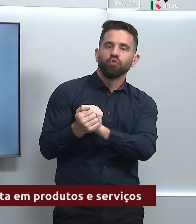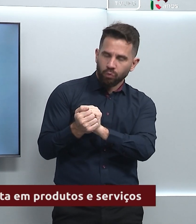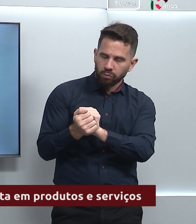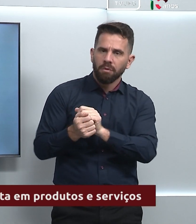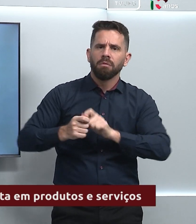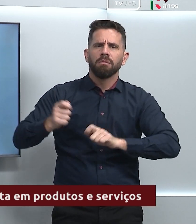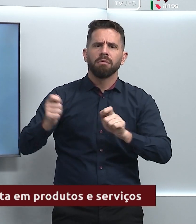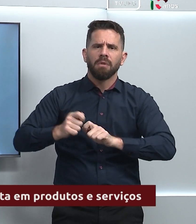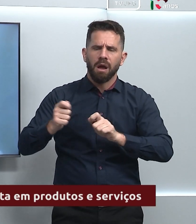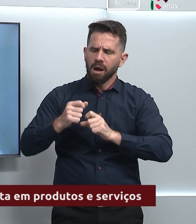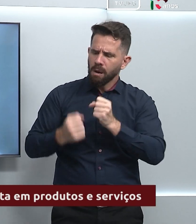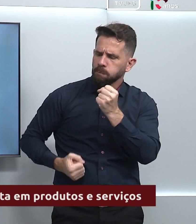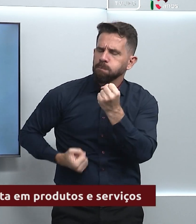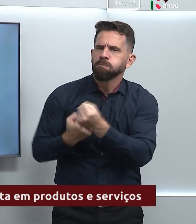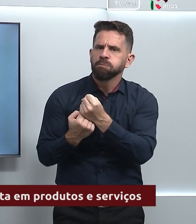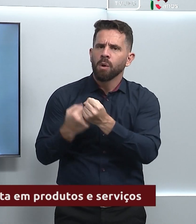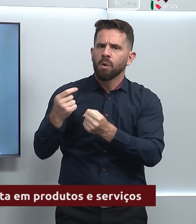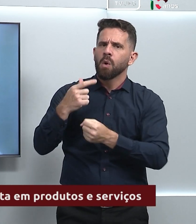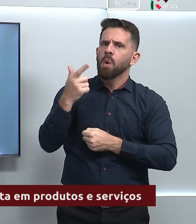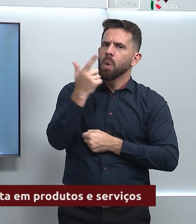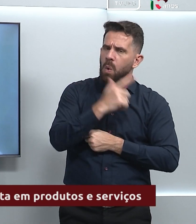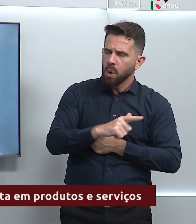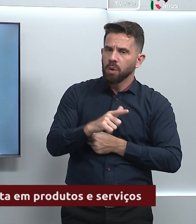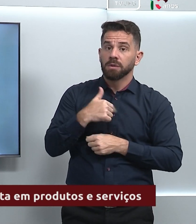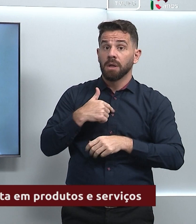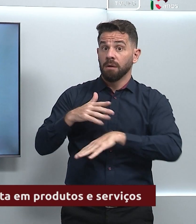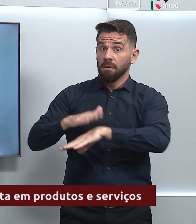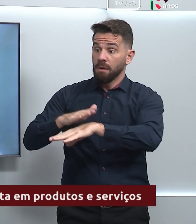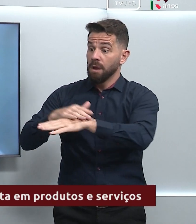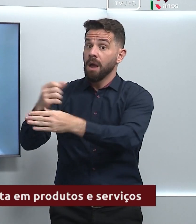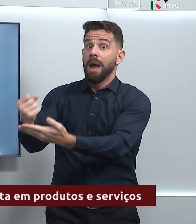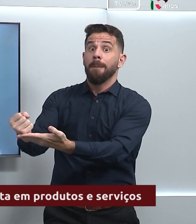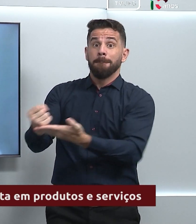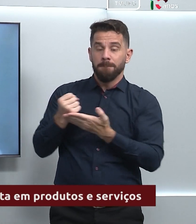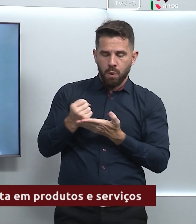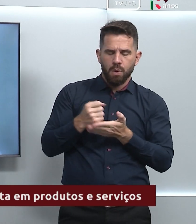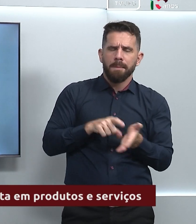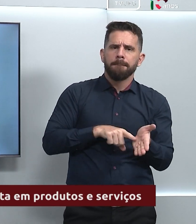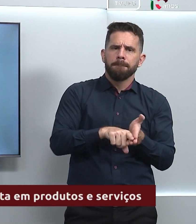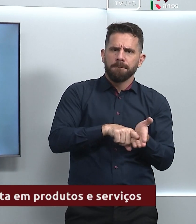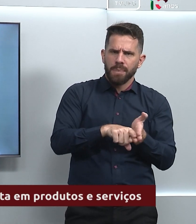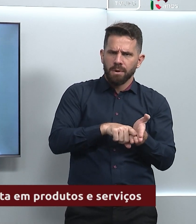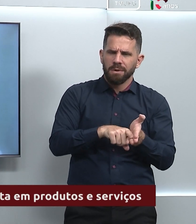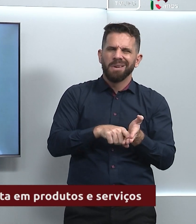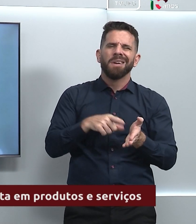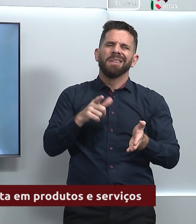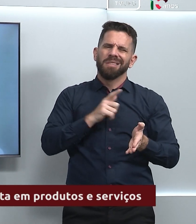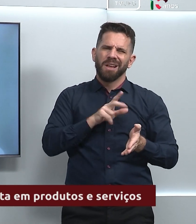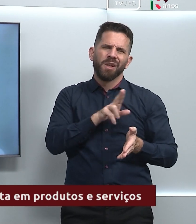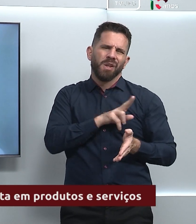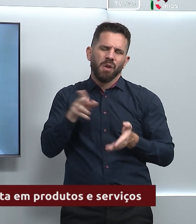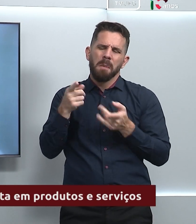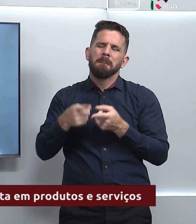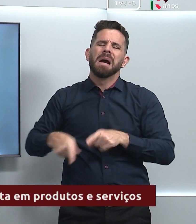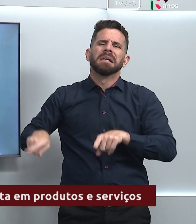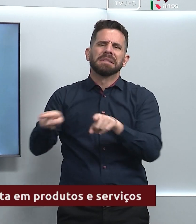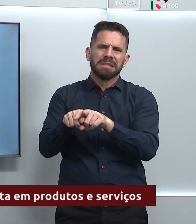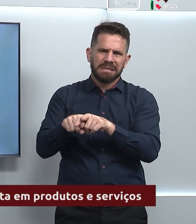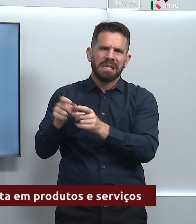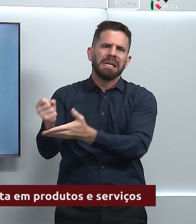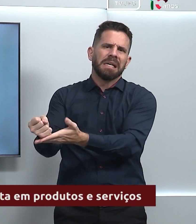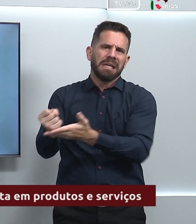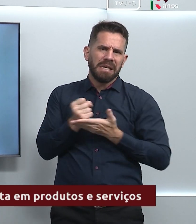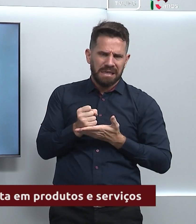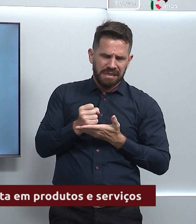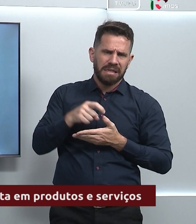seja para a fase de desenvolvimento inicial de uma pesquisa, que é o que a gente denomina de parceria para pesquisa, desenvolvimento e inovação, PDI,